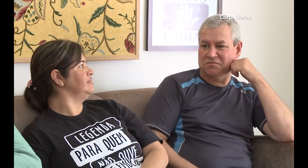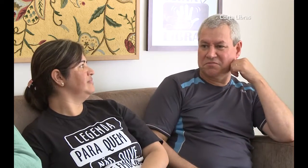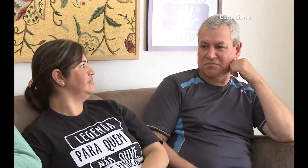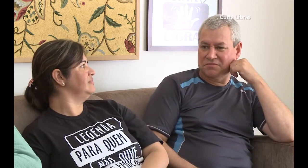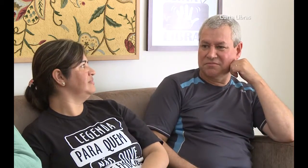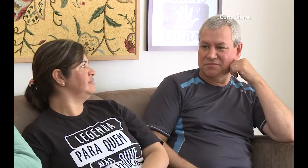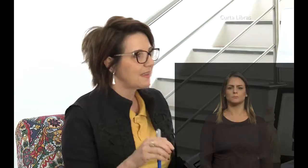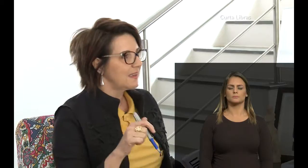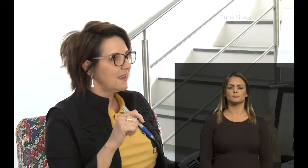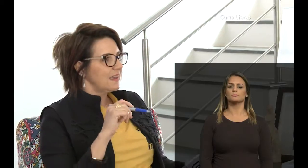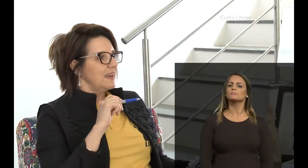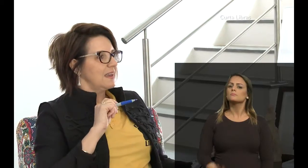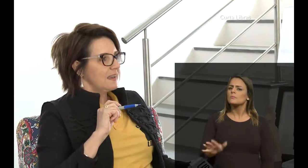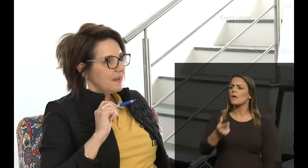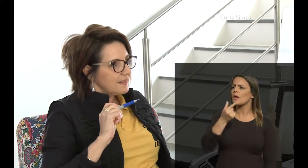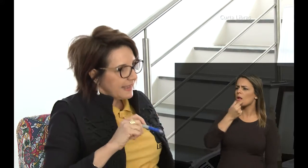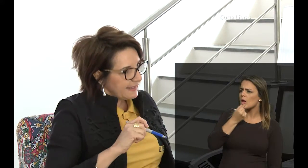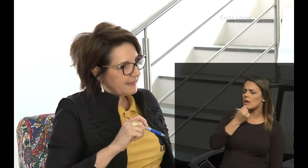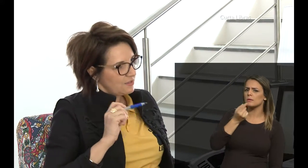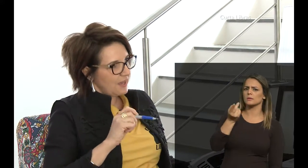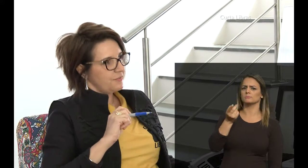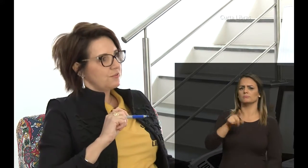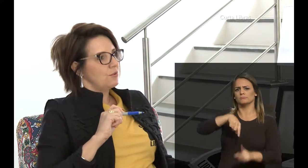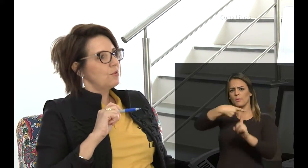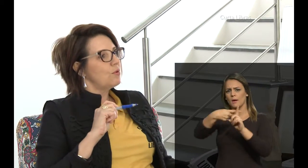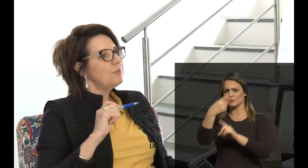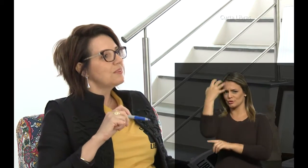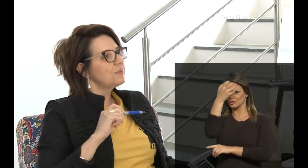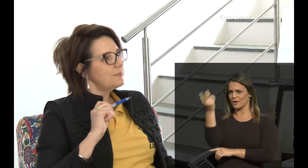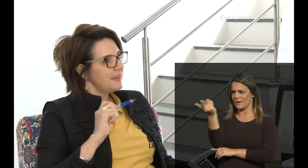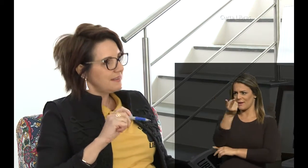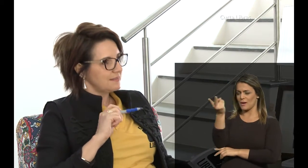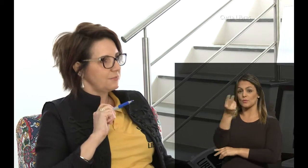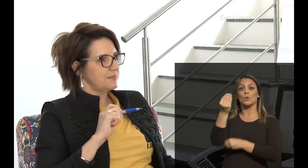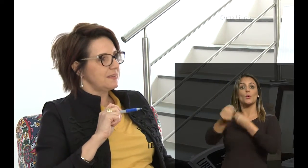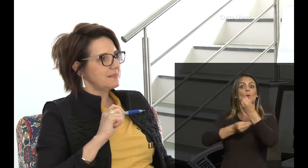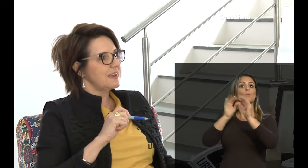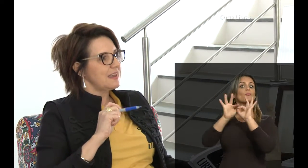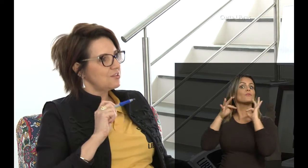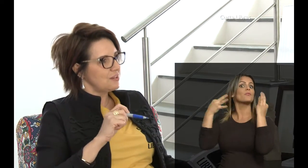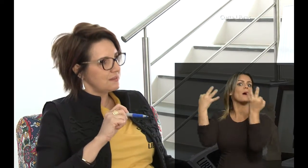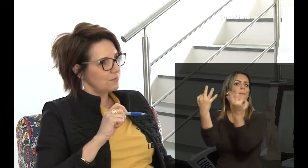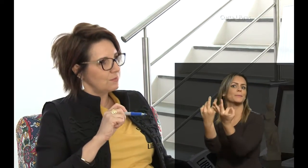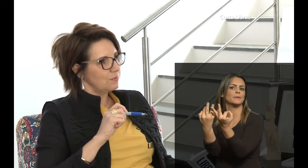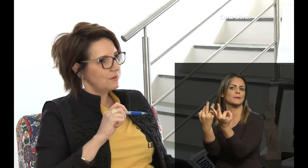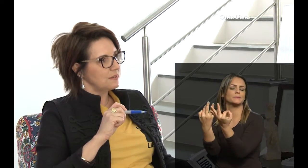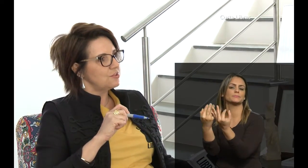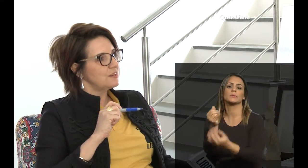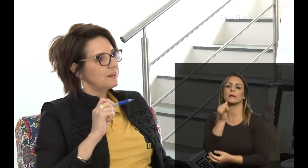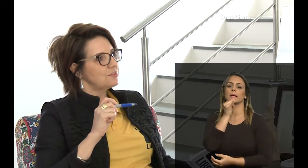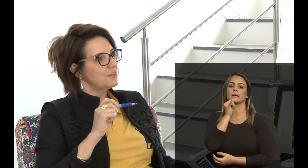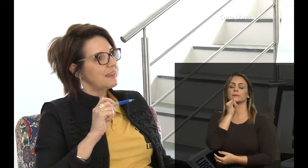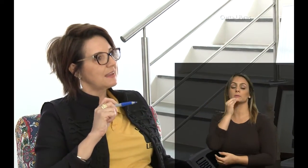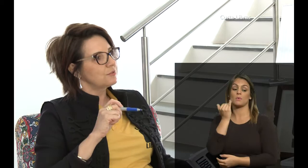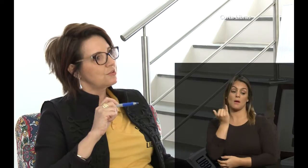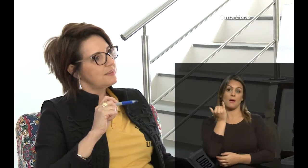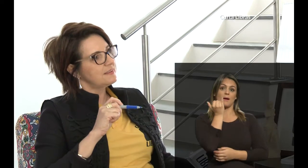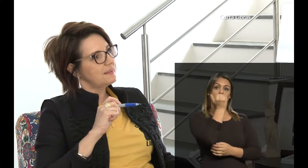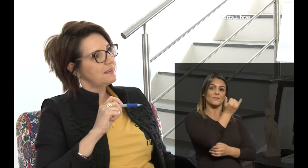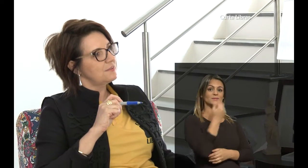fácil. Leda, Jefferson, como as famílias de vocês reagiram diante da notícia de que